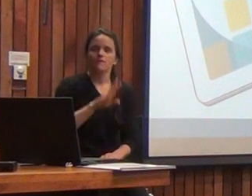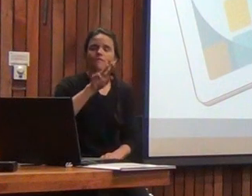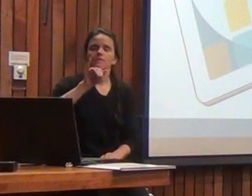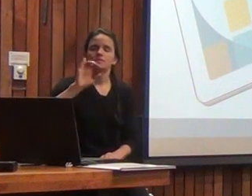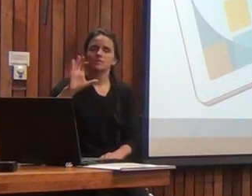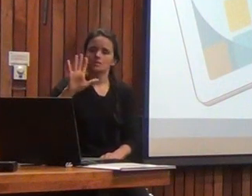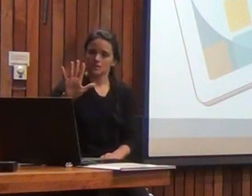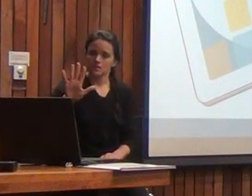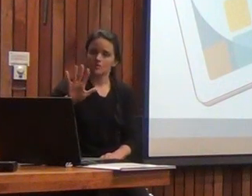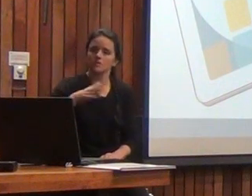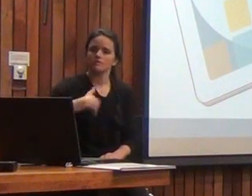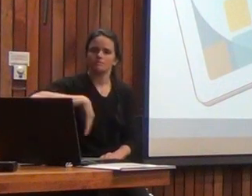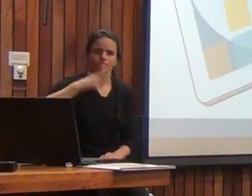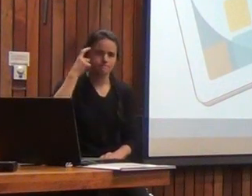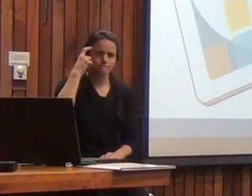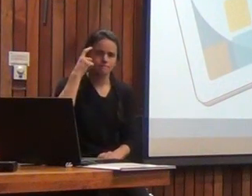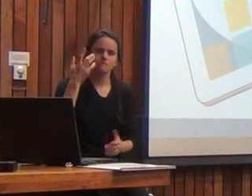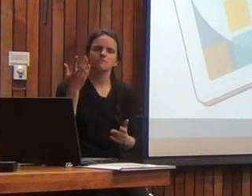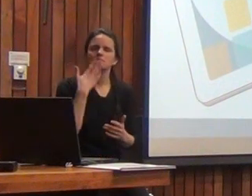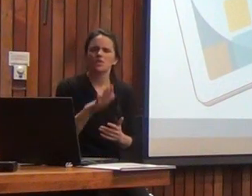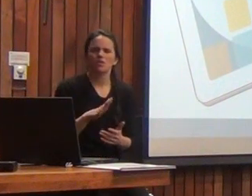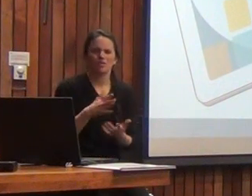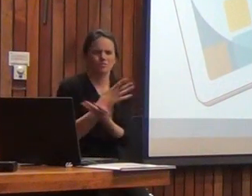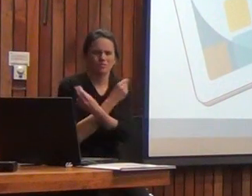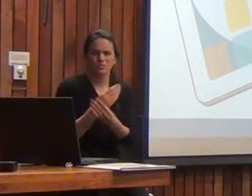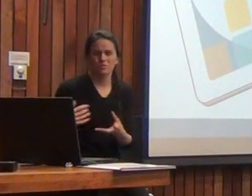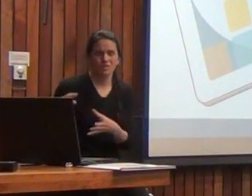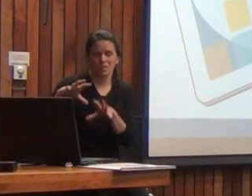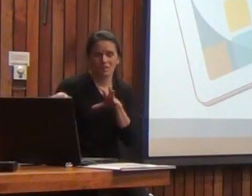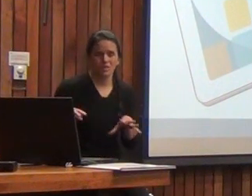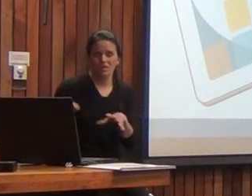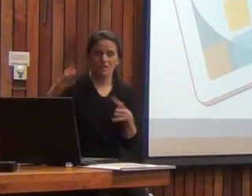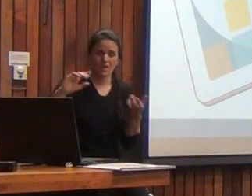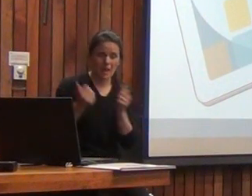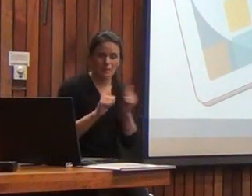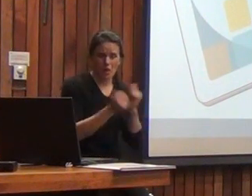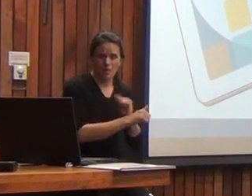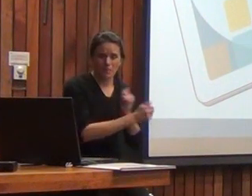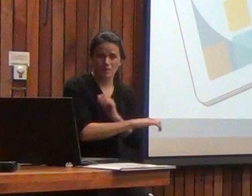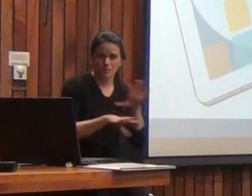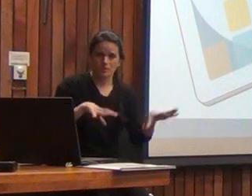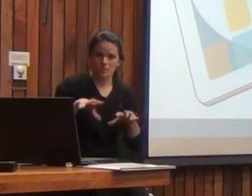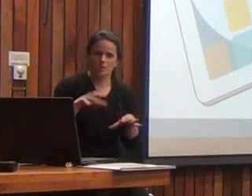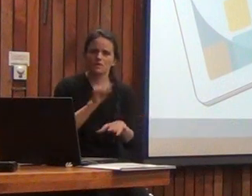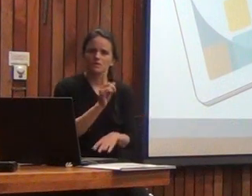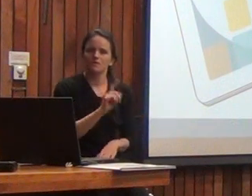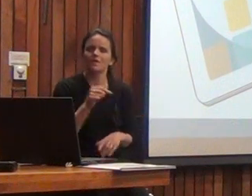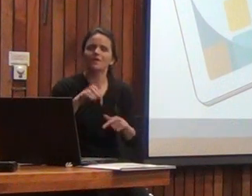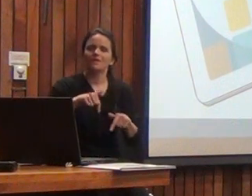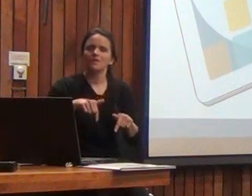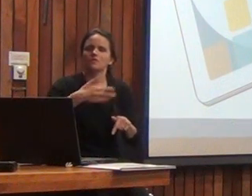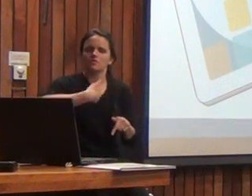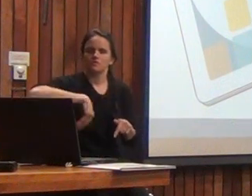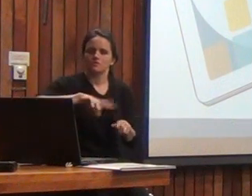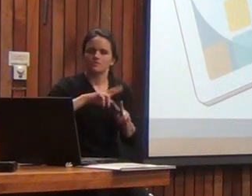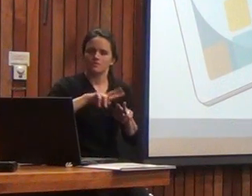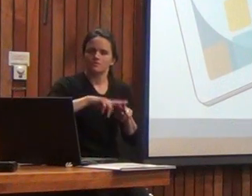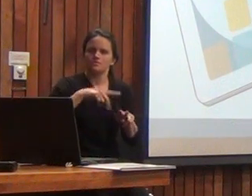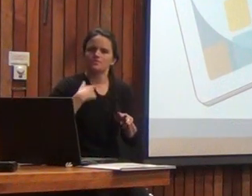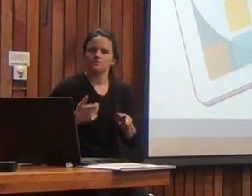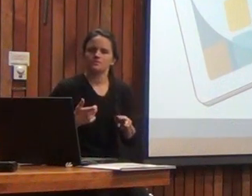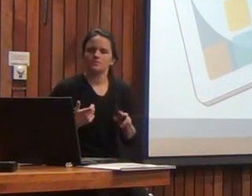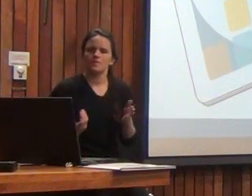lo que decimos es que evitemos tanto como sea posible el cambio material y es por eso que en esta versión de la batería hemos